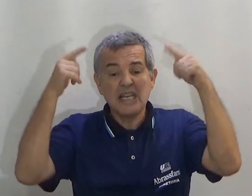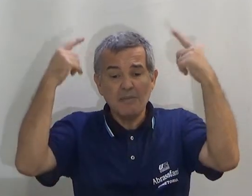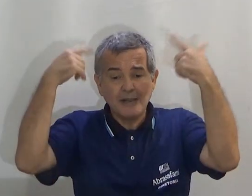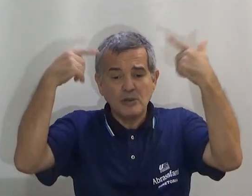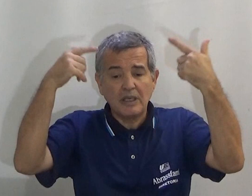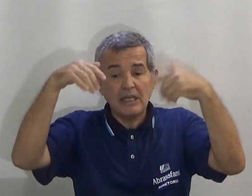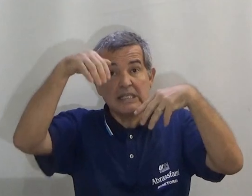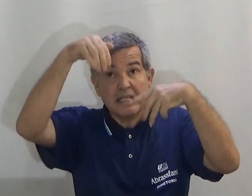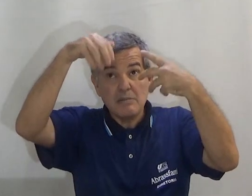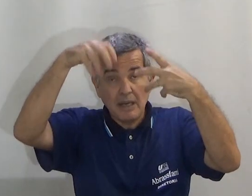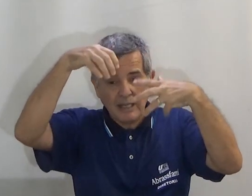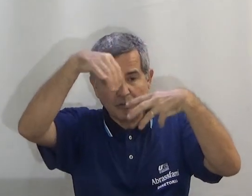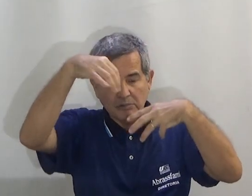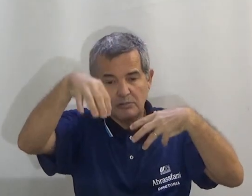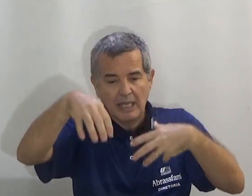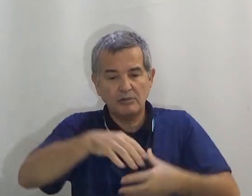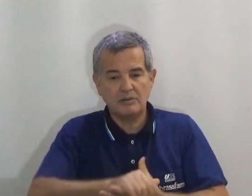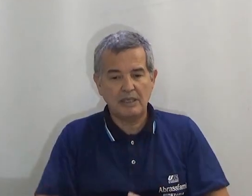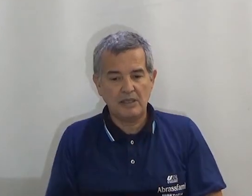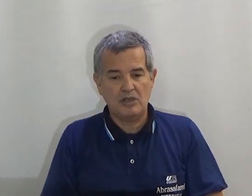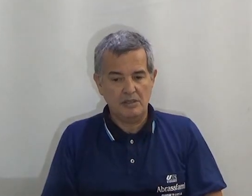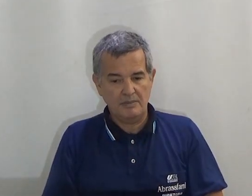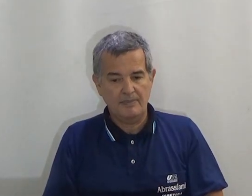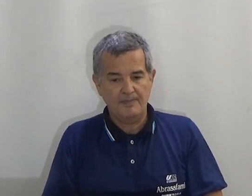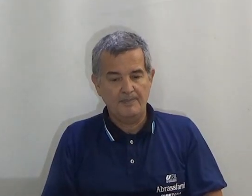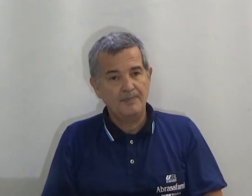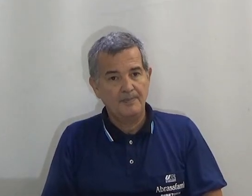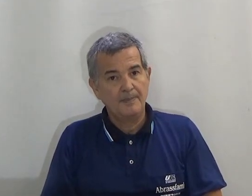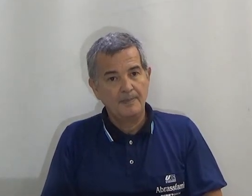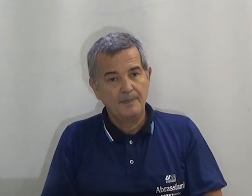Em cima do trem. cima. Lá no teto do trem tem gente.